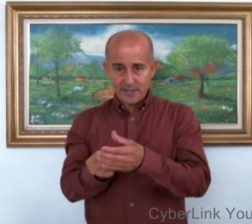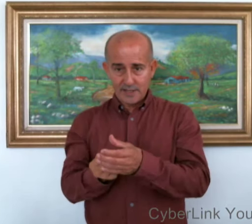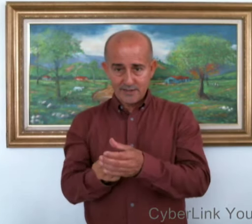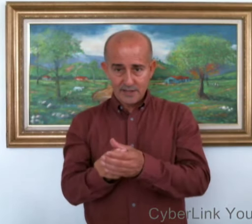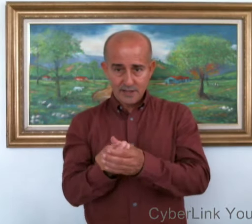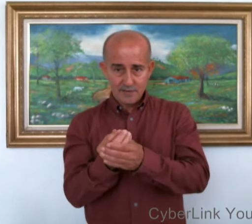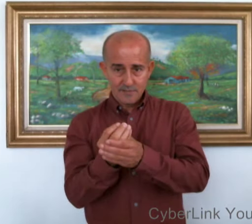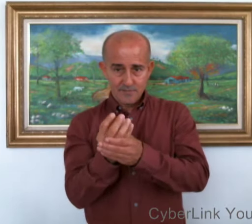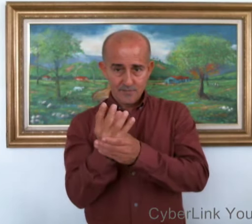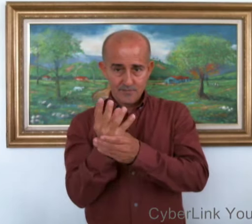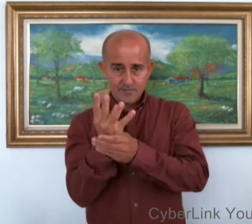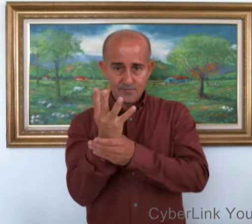esta seña.